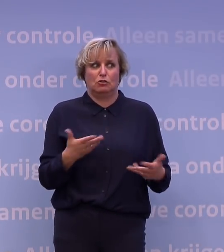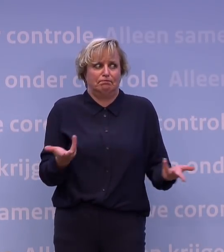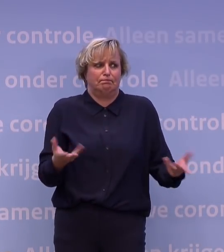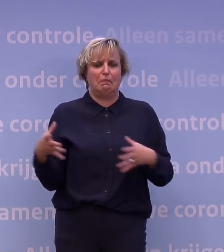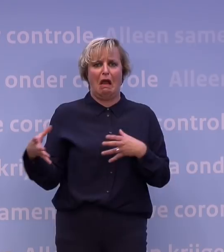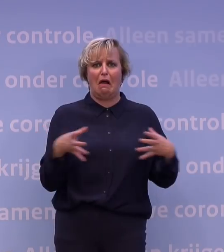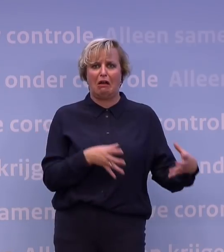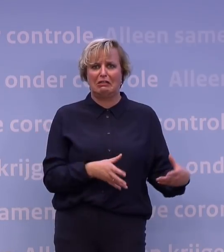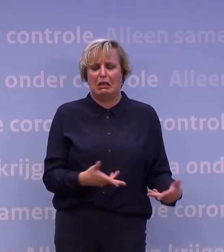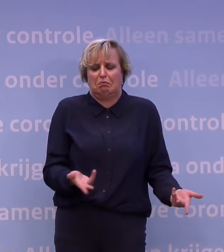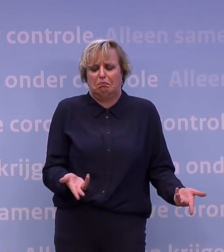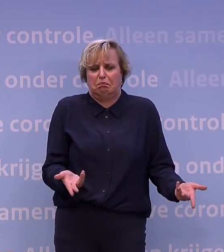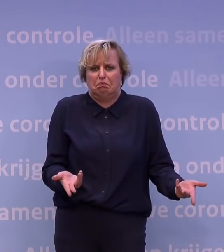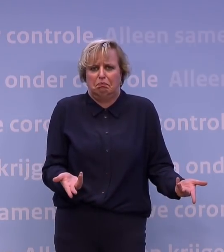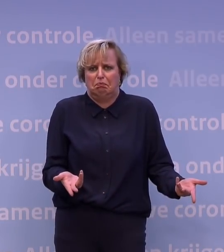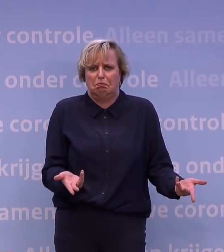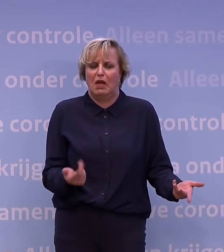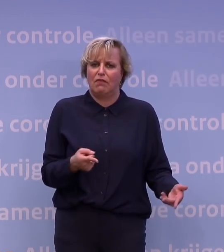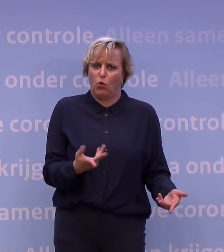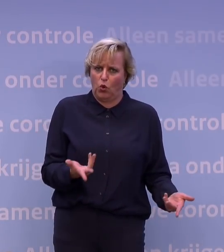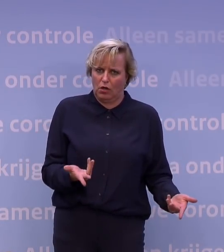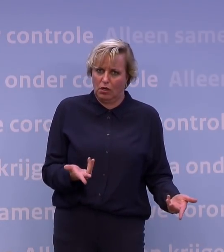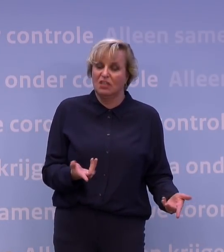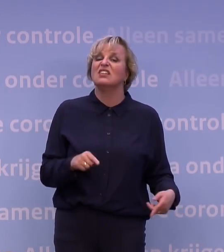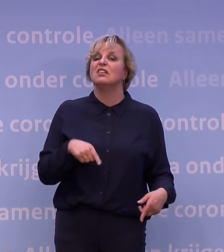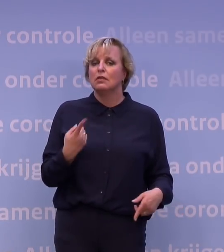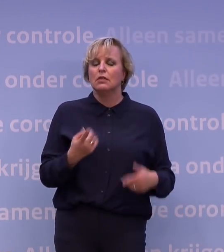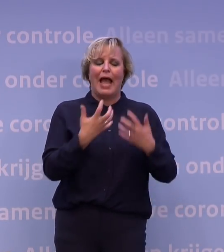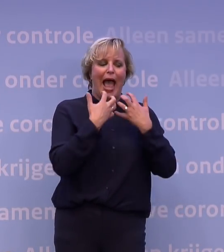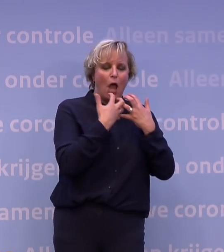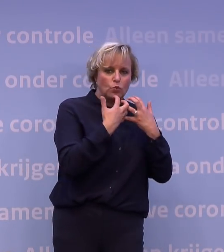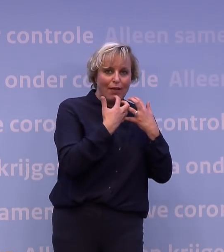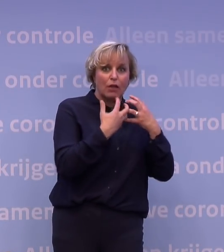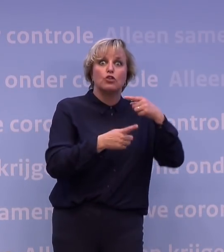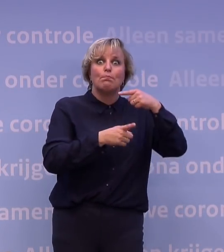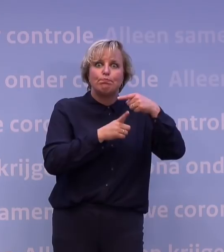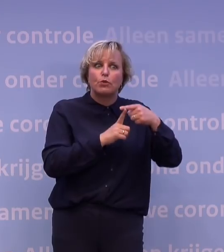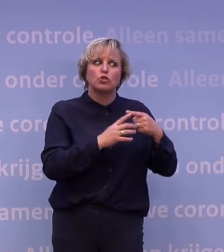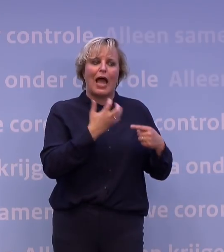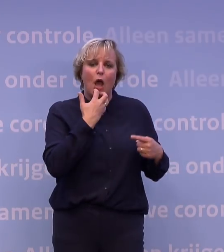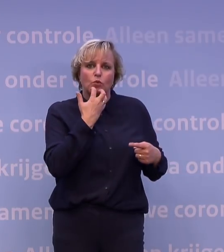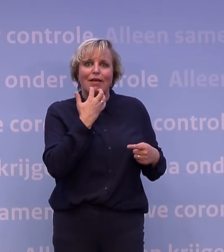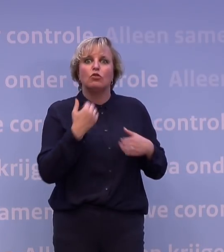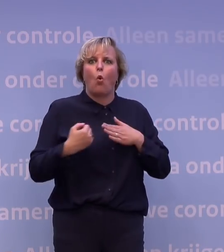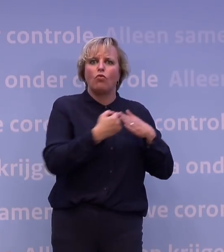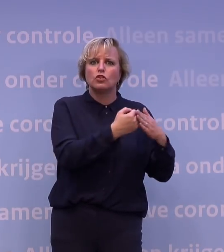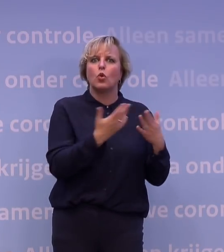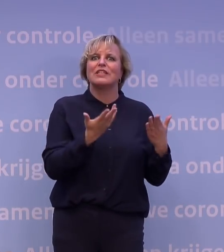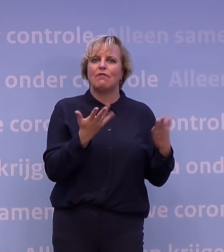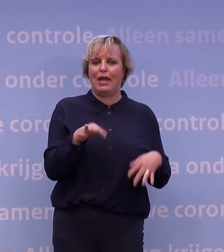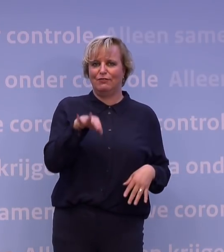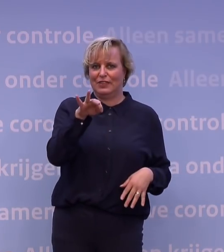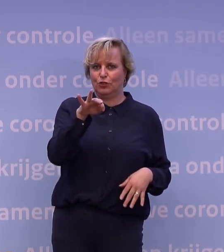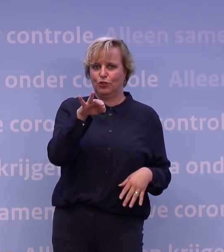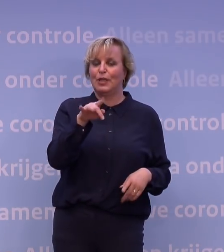quarantainemaatregel inhoudt, dan is het zaak om dat heel goed toe te lichten, ook te wijzen op waar de ondersteuning kan worden geboden. Kortom, het is echt eerst een